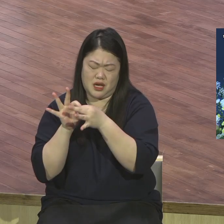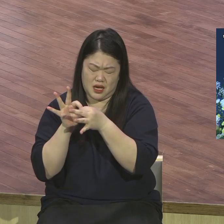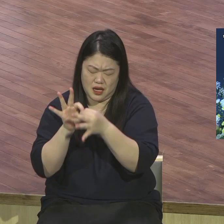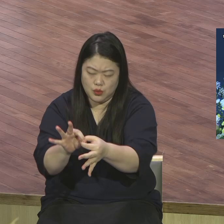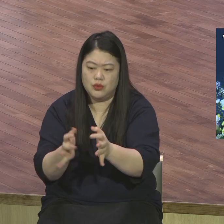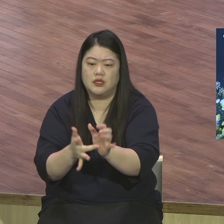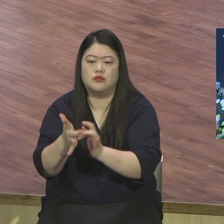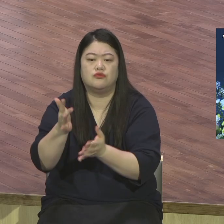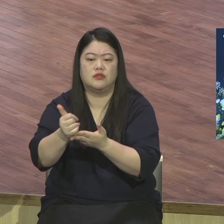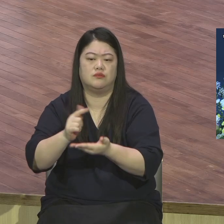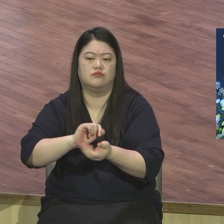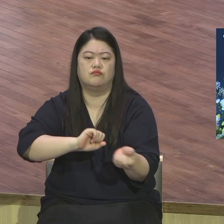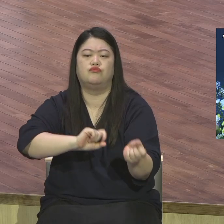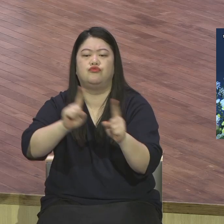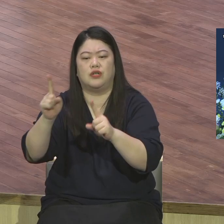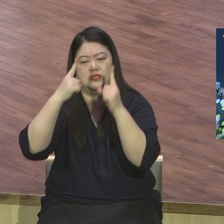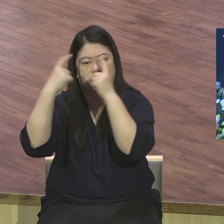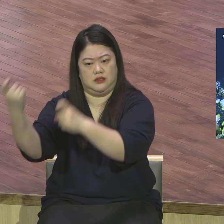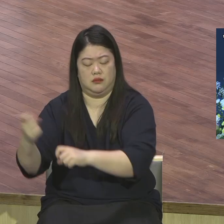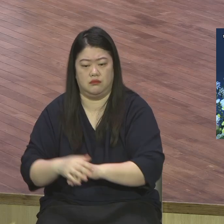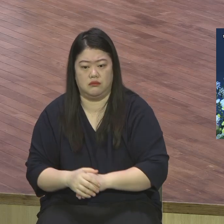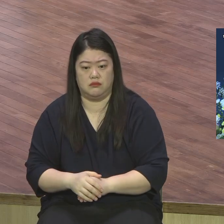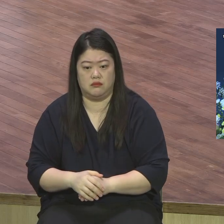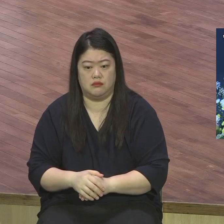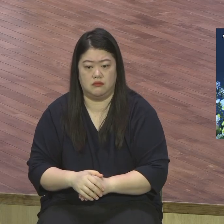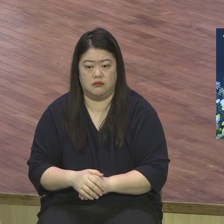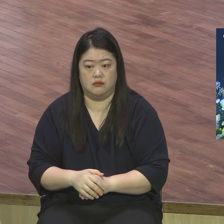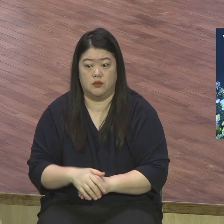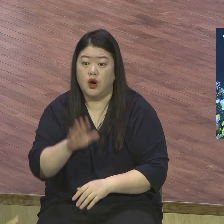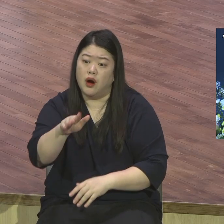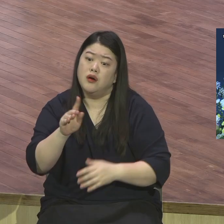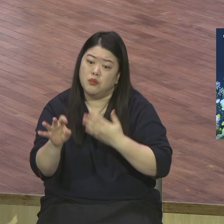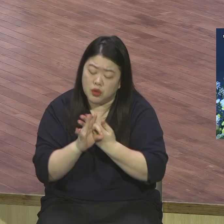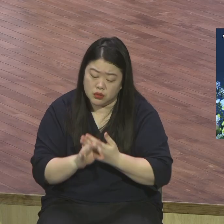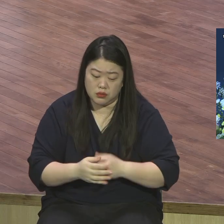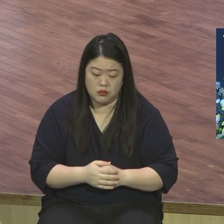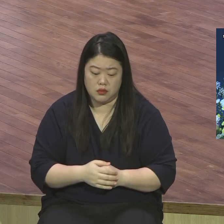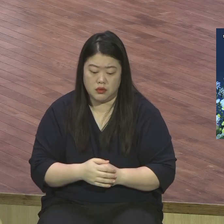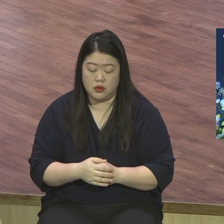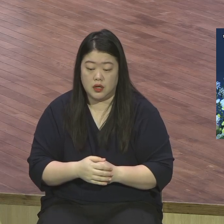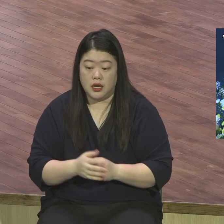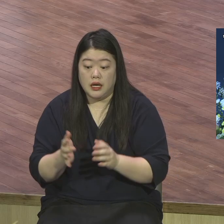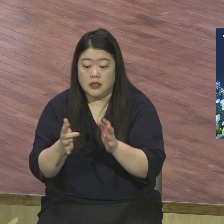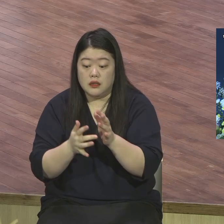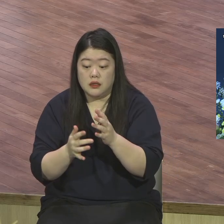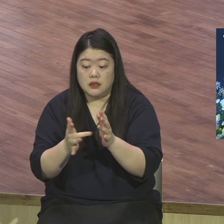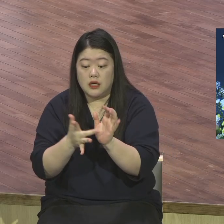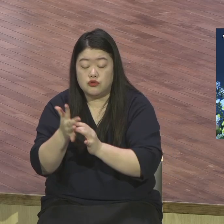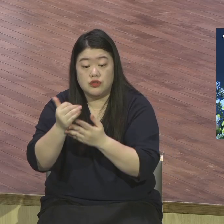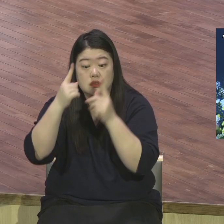왜 일요일날 왜 하필 공휴일날 좀 놀지 일요일날을 왜 그렇게